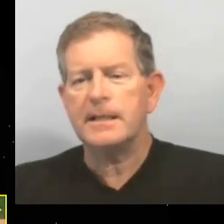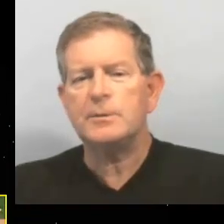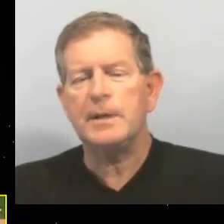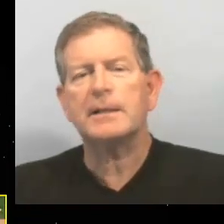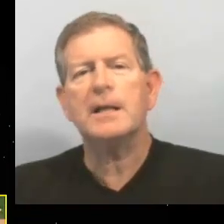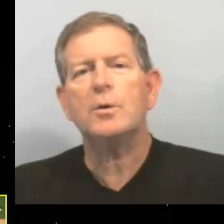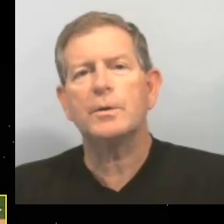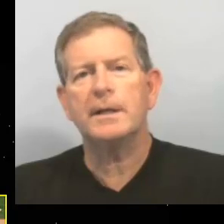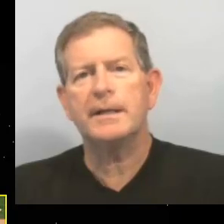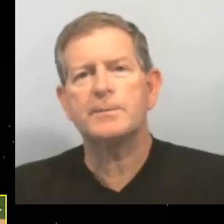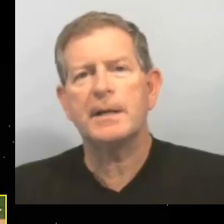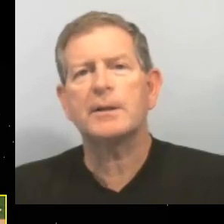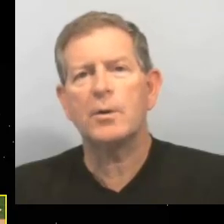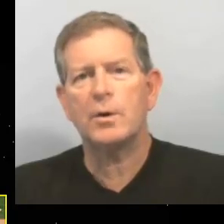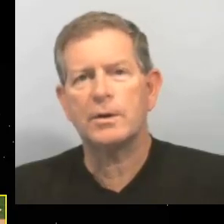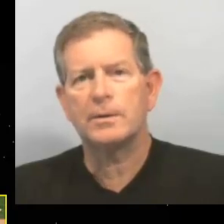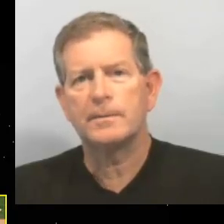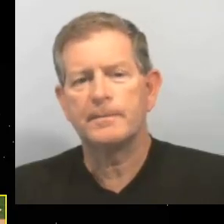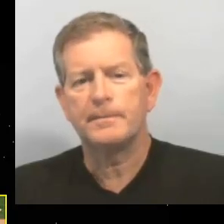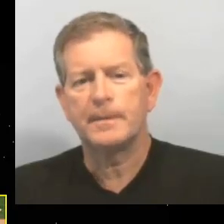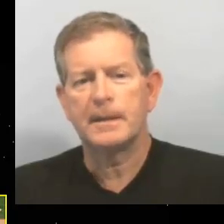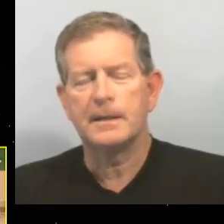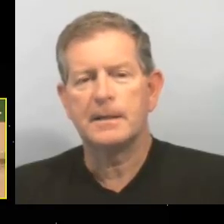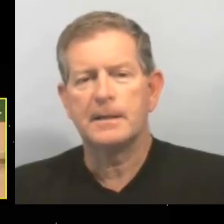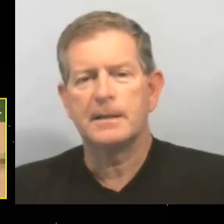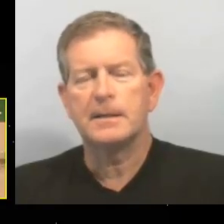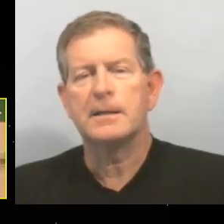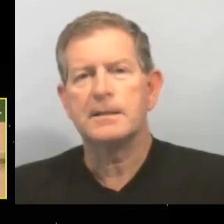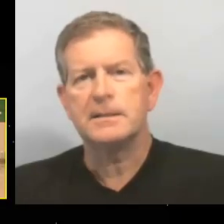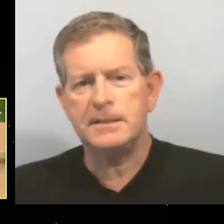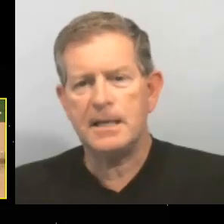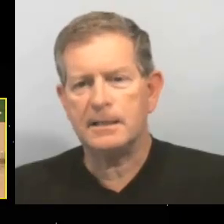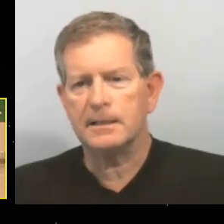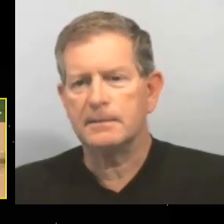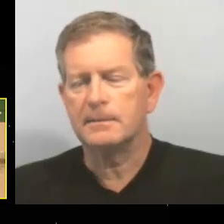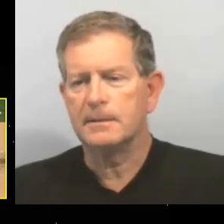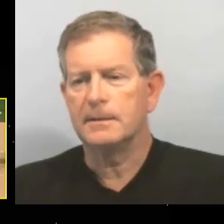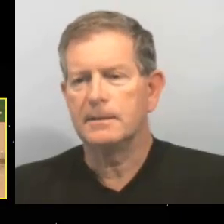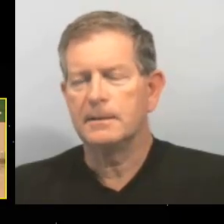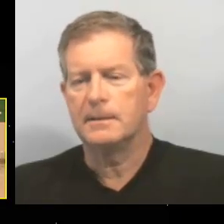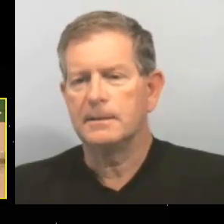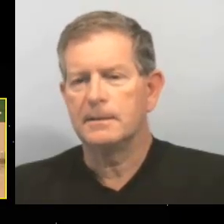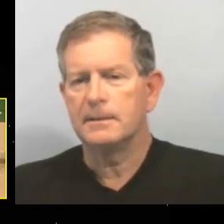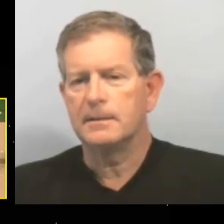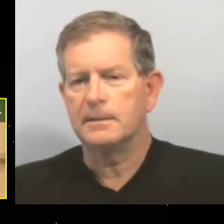¿Se despiertan con el despertador? 7.